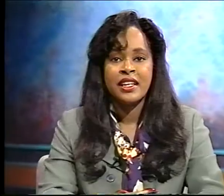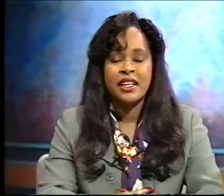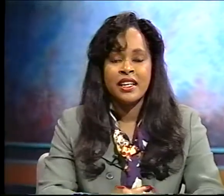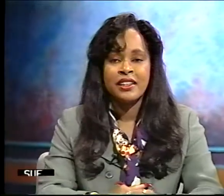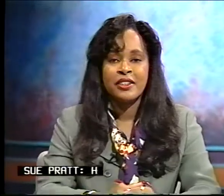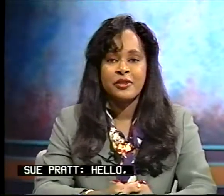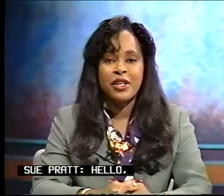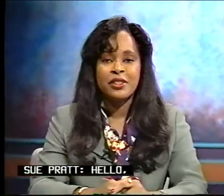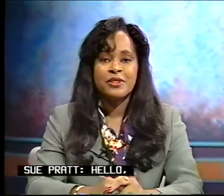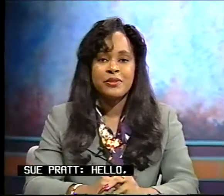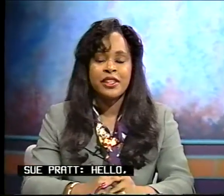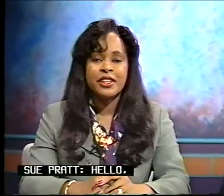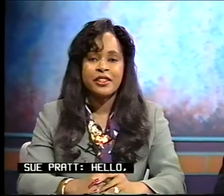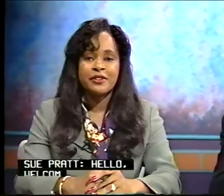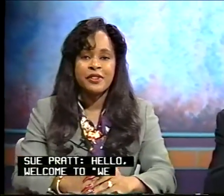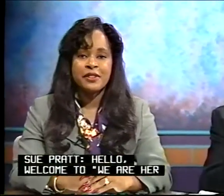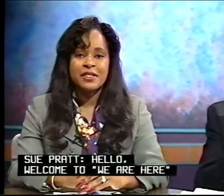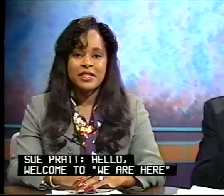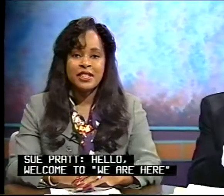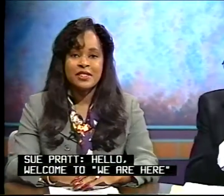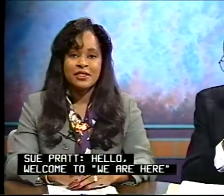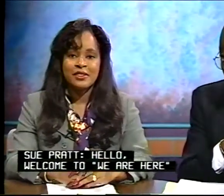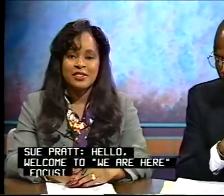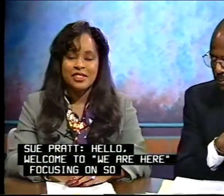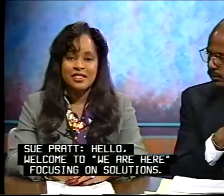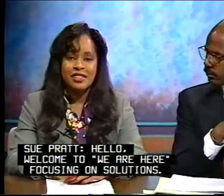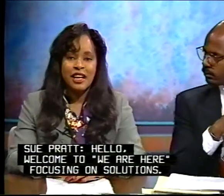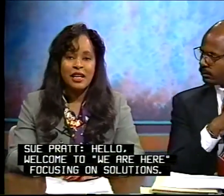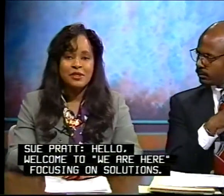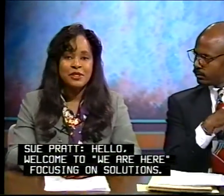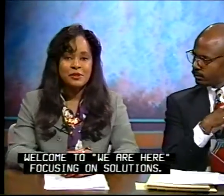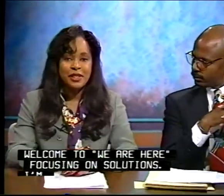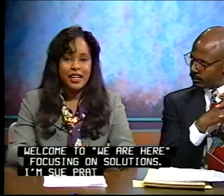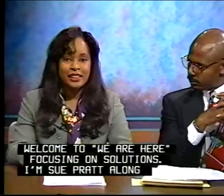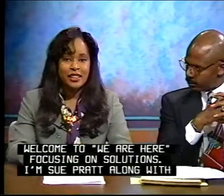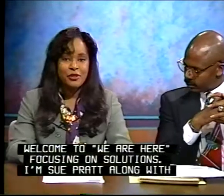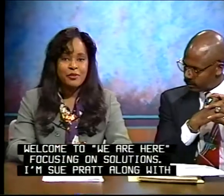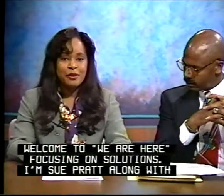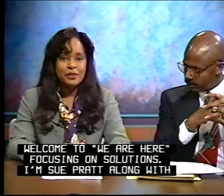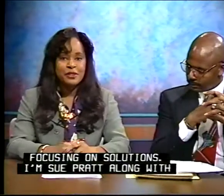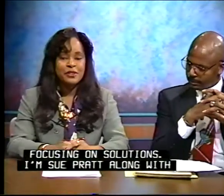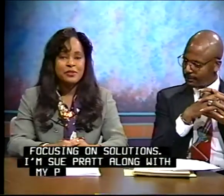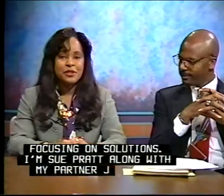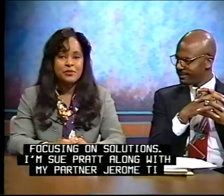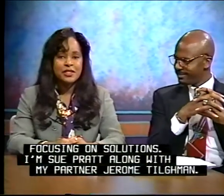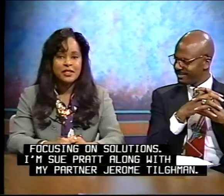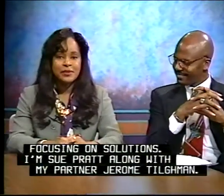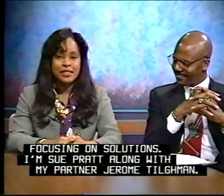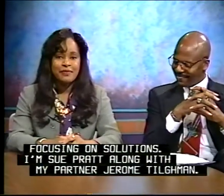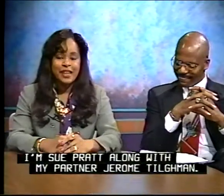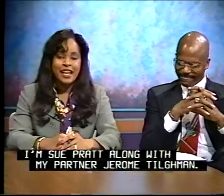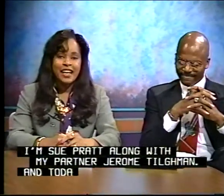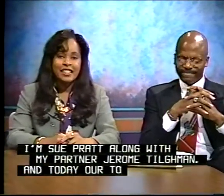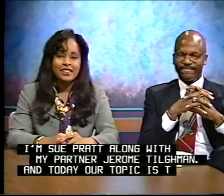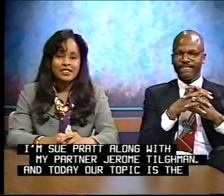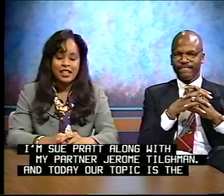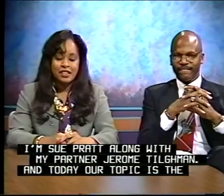Hello, welcome to We Are Here, Focusing on Solutions. I'm Sue Pratt, along with my partner, Jerome Tillman. And today our